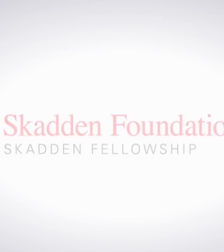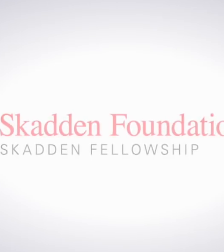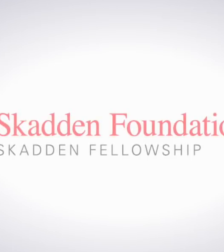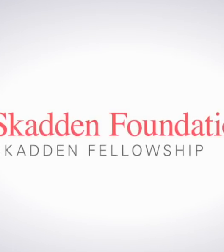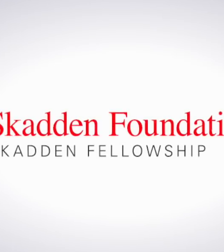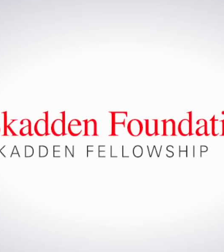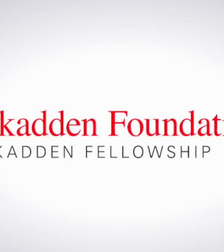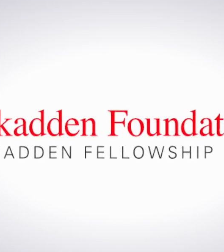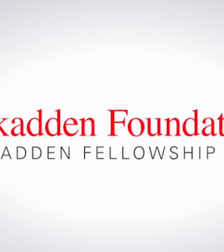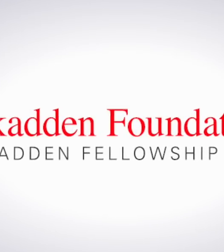Skaden Foundation